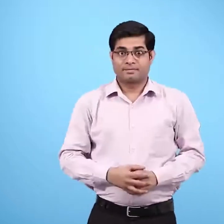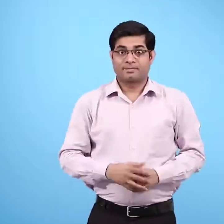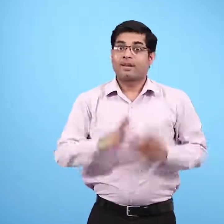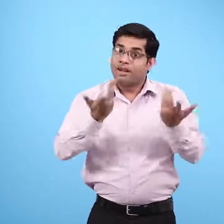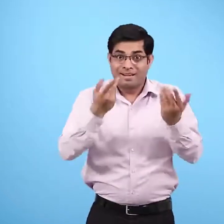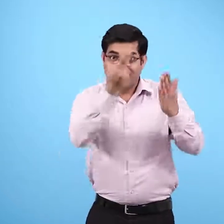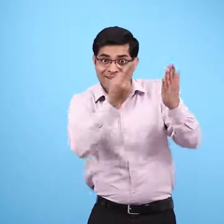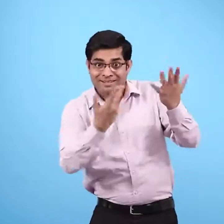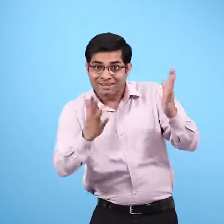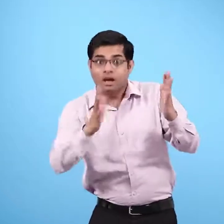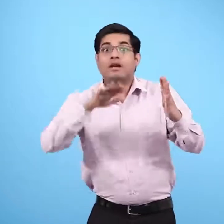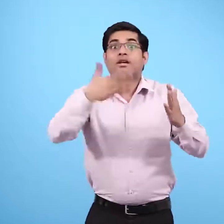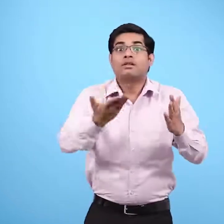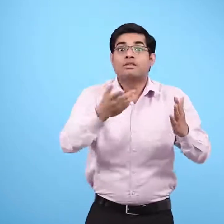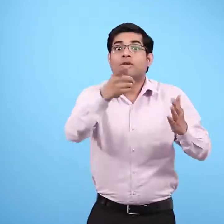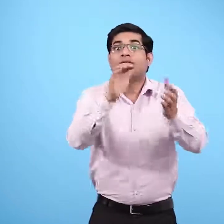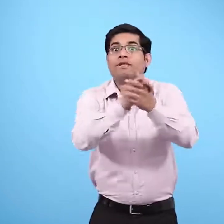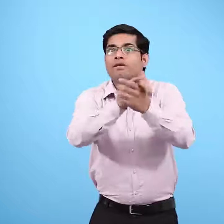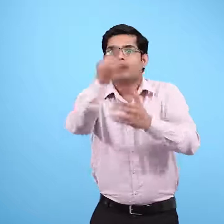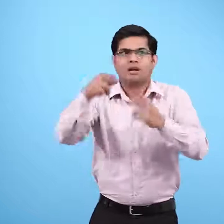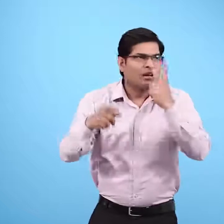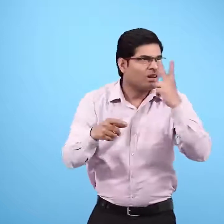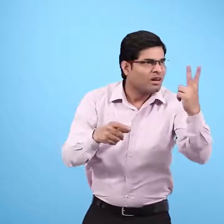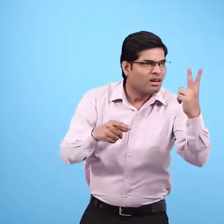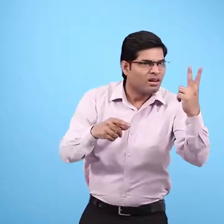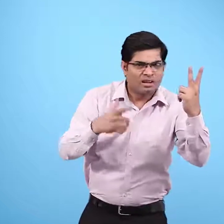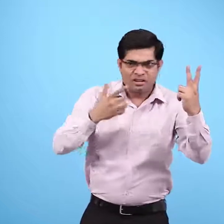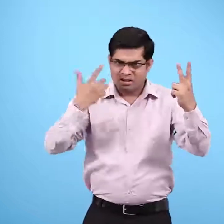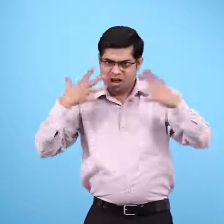क्या तुम्हारा चितर और साथी का चितर एक जैसा है?